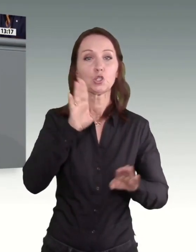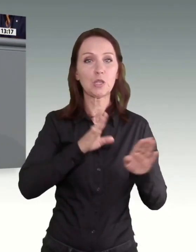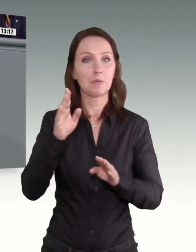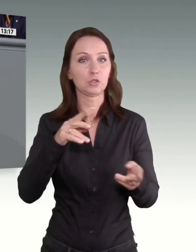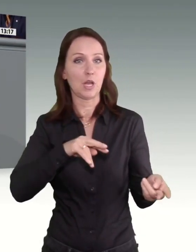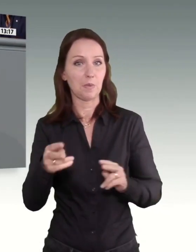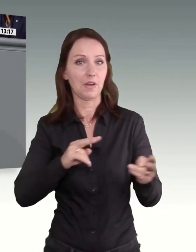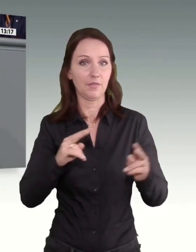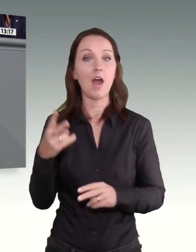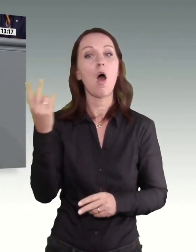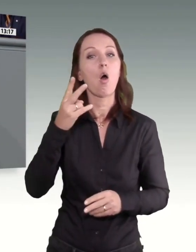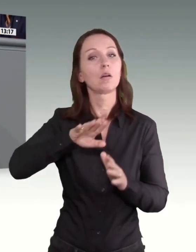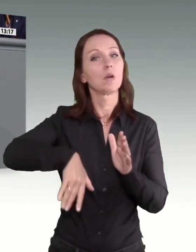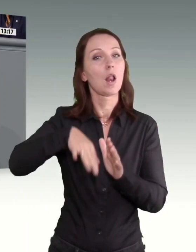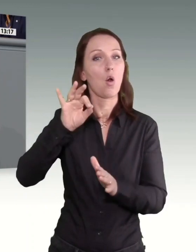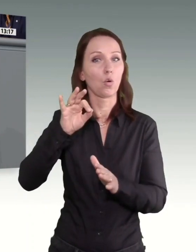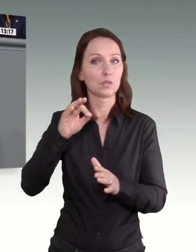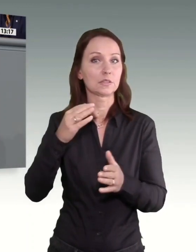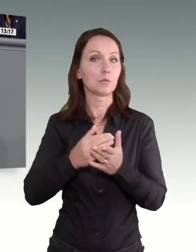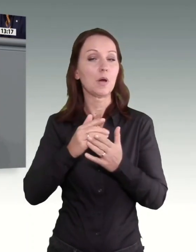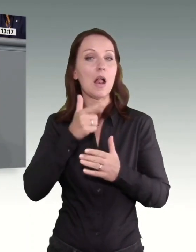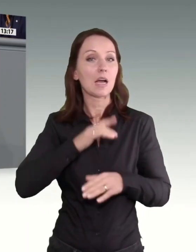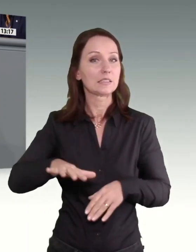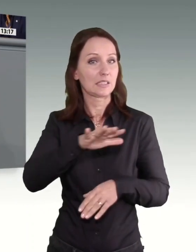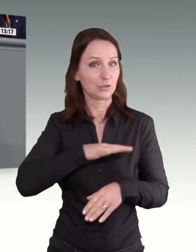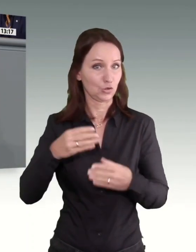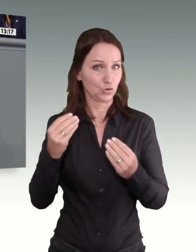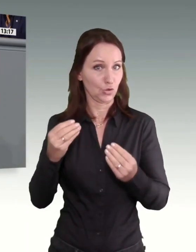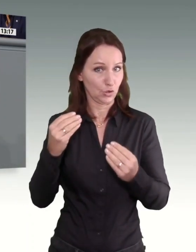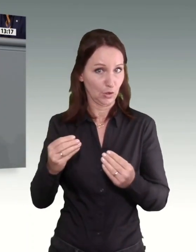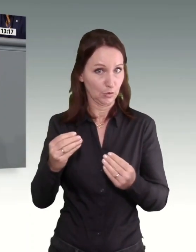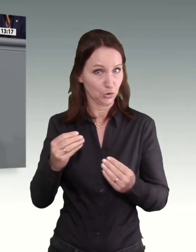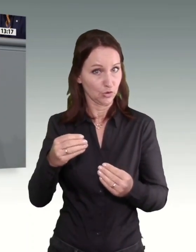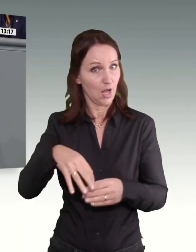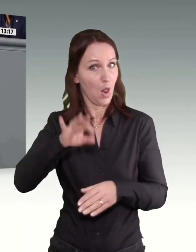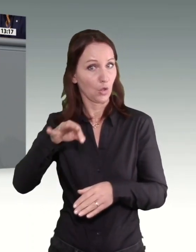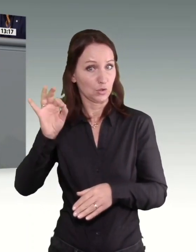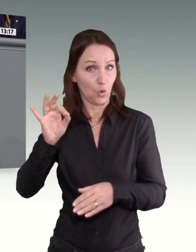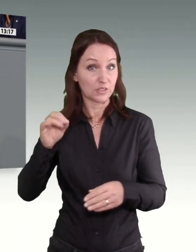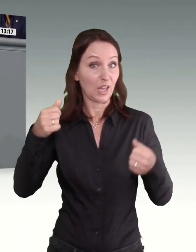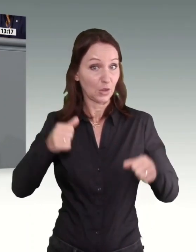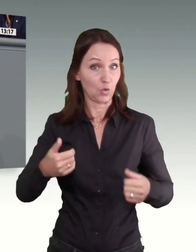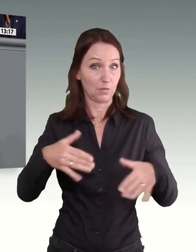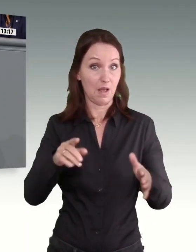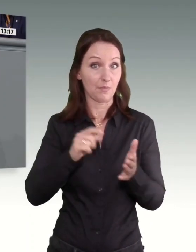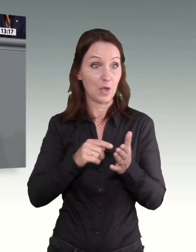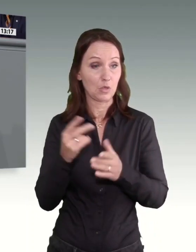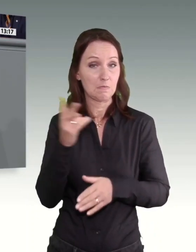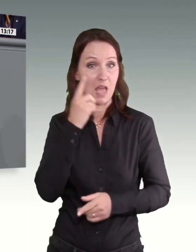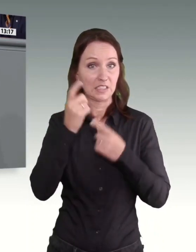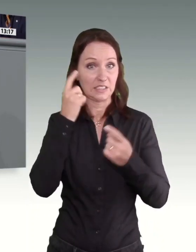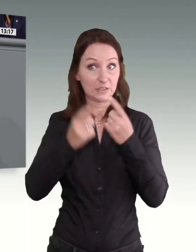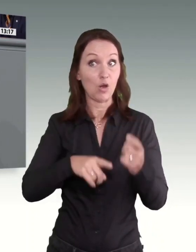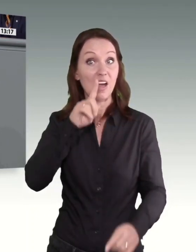Raum häufig verwendet wird, das den Einigungsdruck in den Verhandlungen erhöht, weil beide Seiten die Sorge haben, beim Losentscheid zu verlieren.